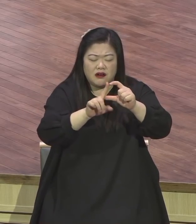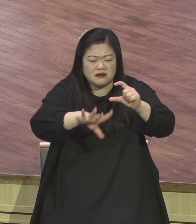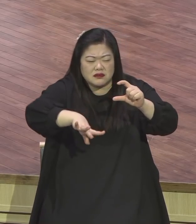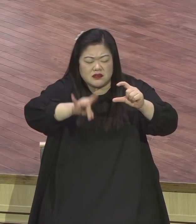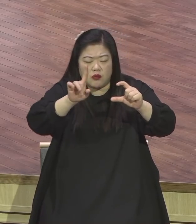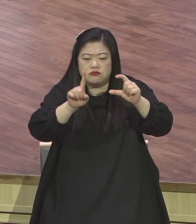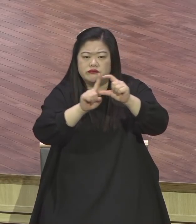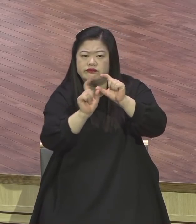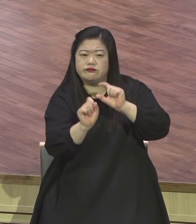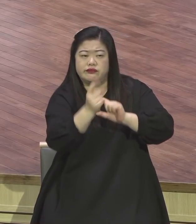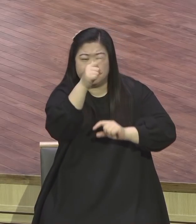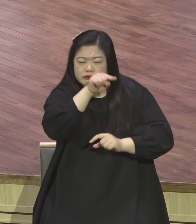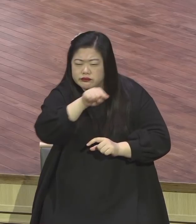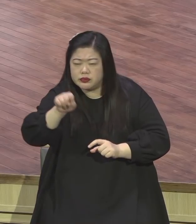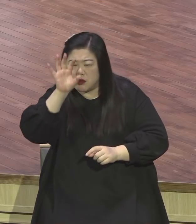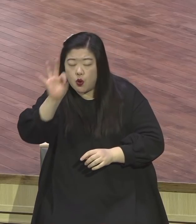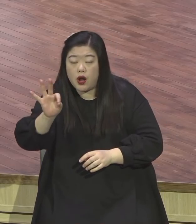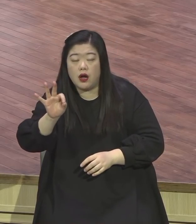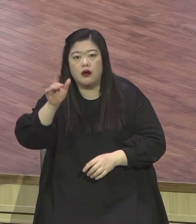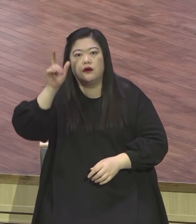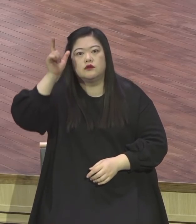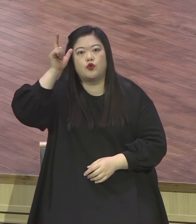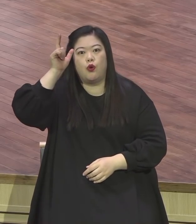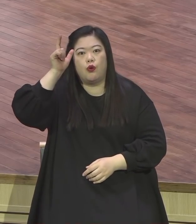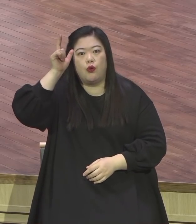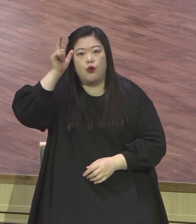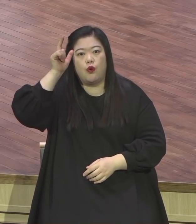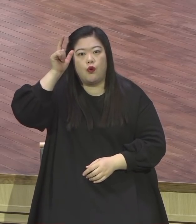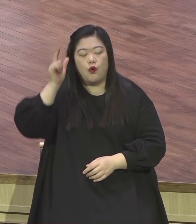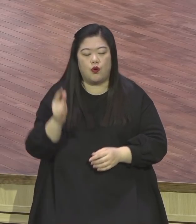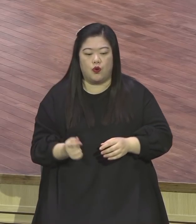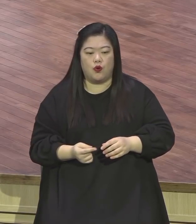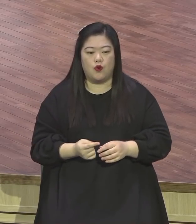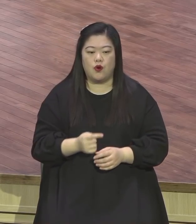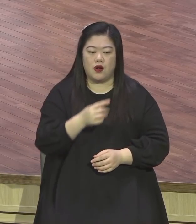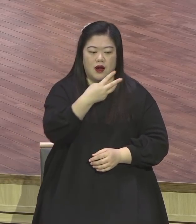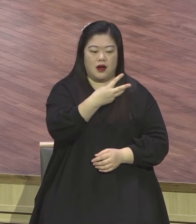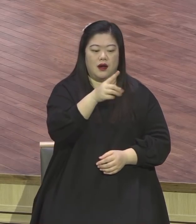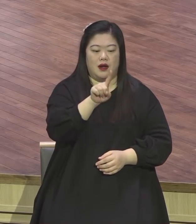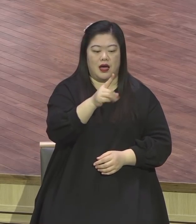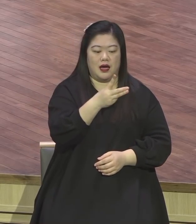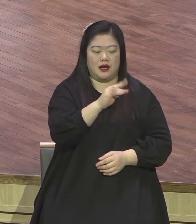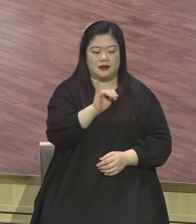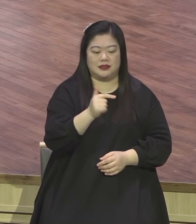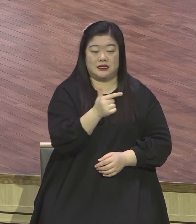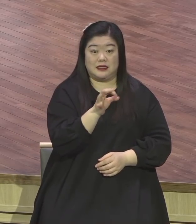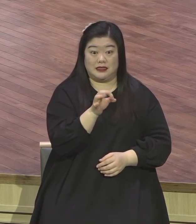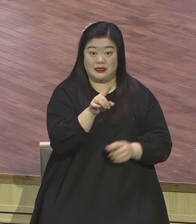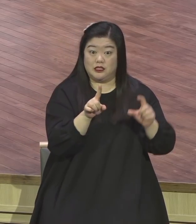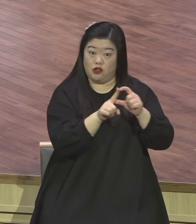암소라는 뜻인 라틴어 바카 여기에서 유래됐어요